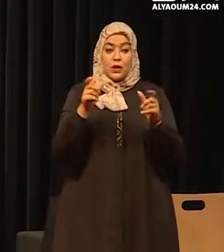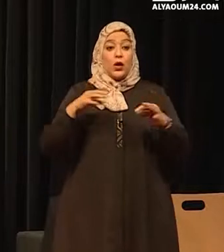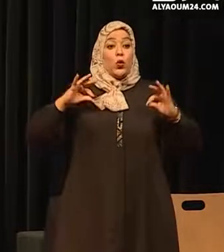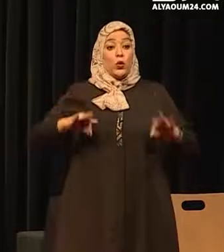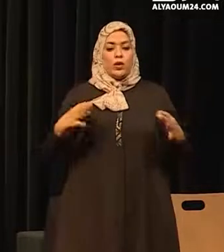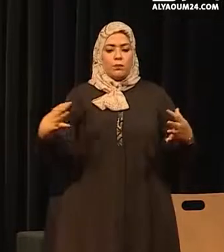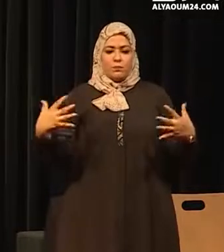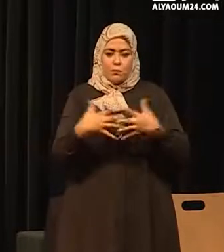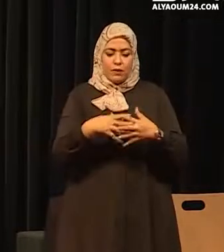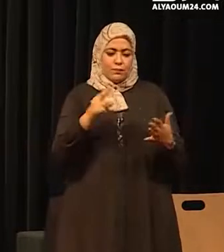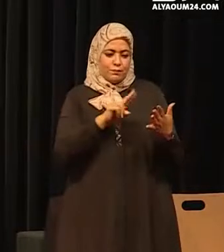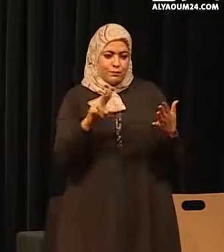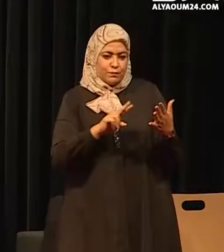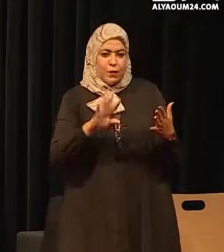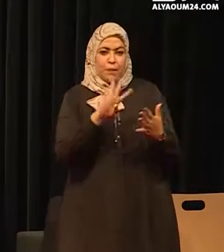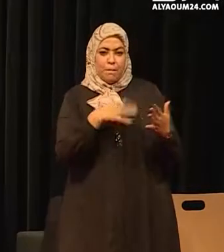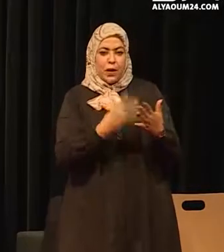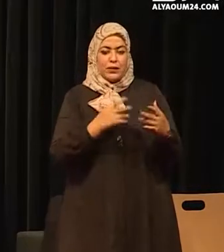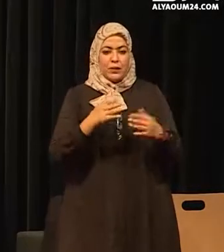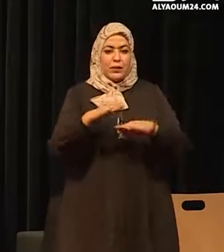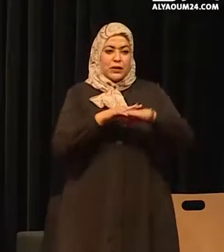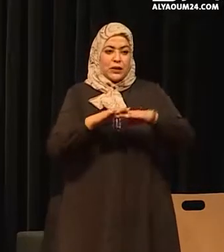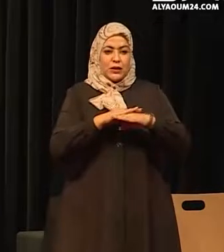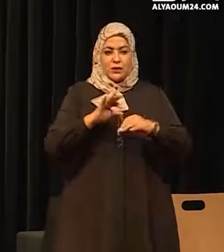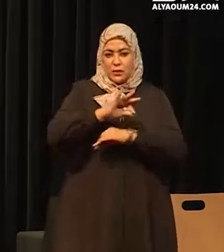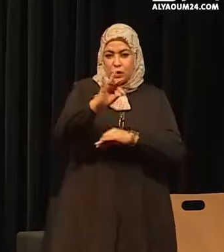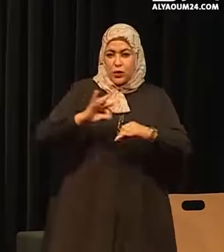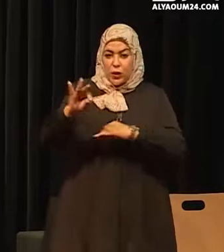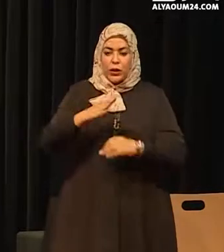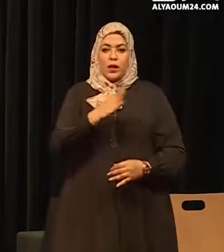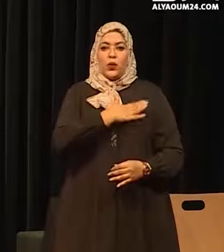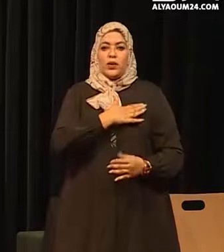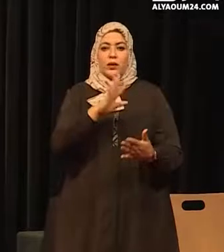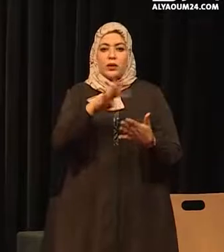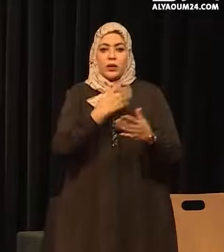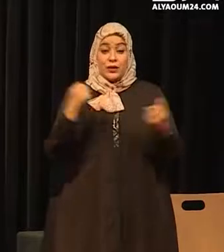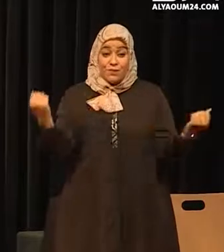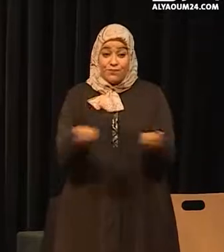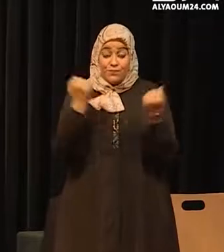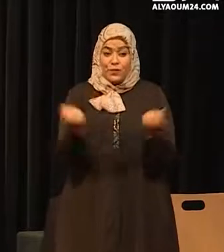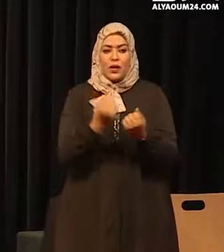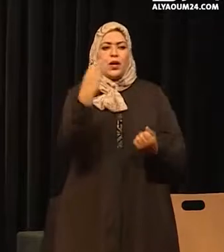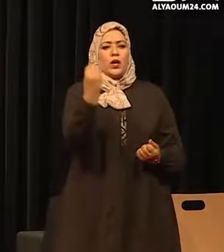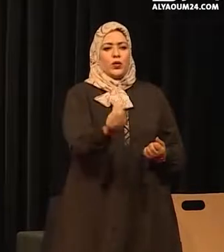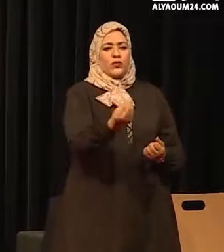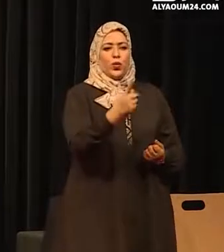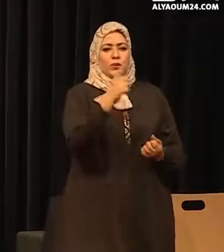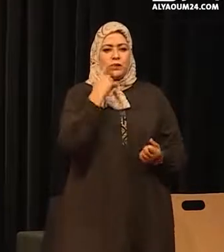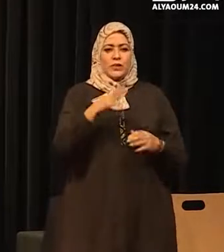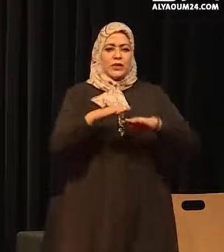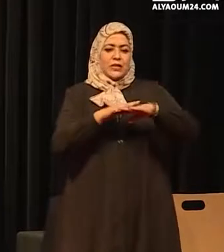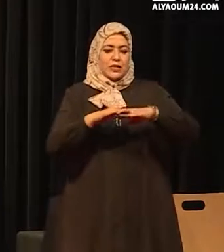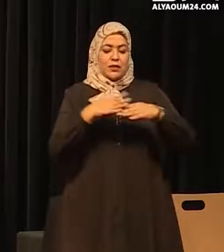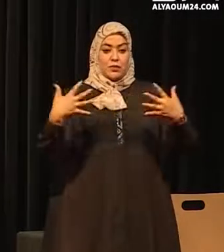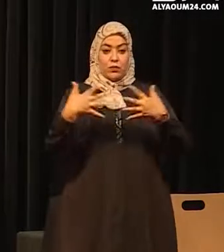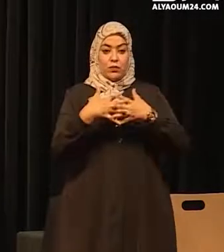الوزارية المكلفة بتتبع تنفيذ السياسات والمخططات الوطنية في مجال النهوض بالطفولة خاصة في إطار سياسة